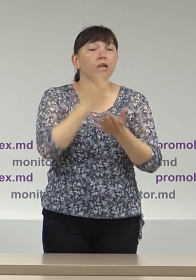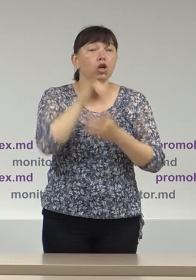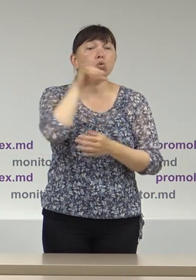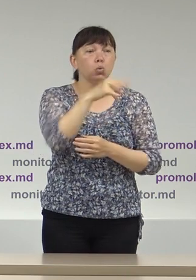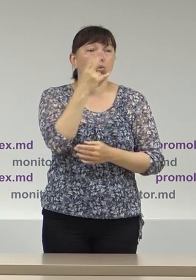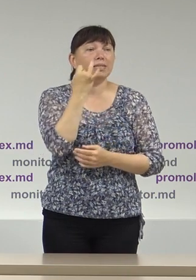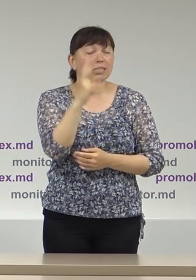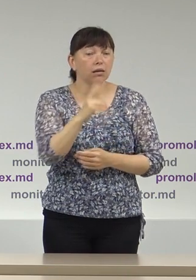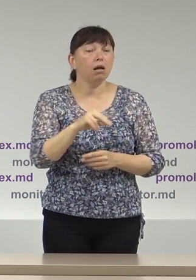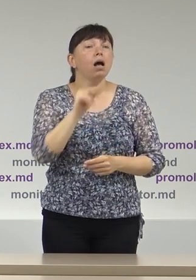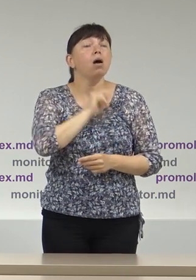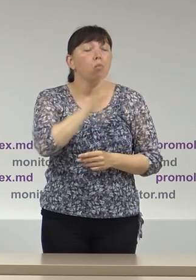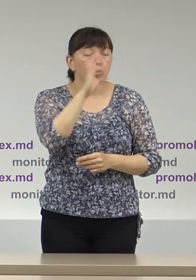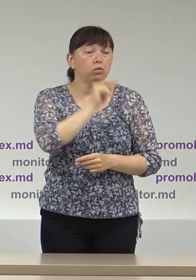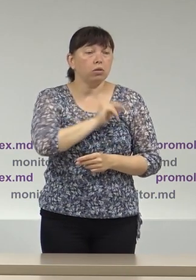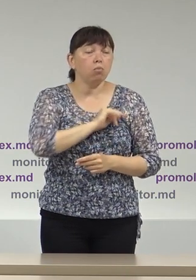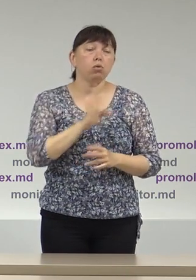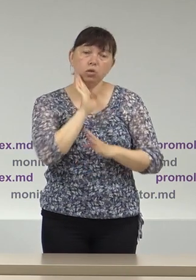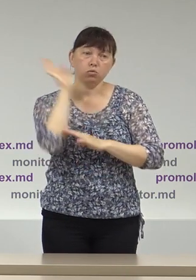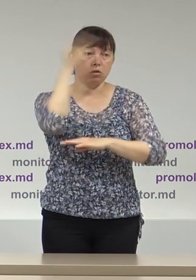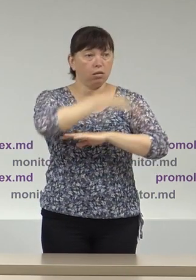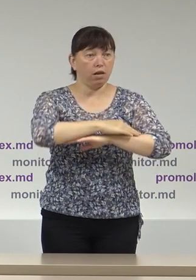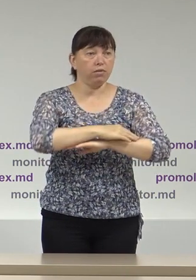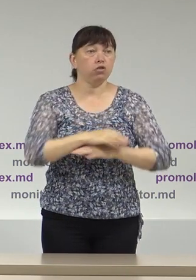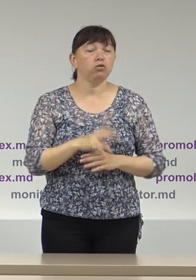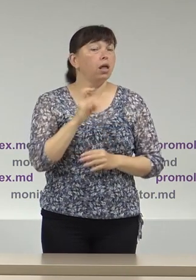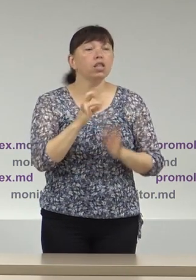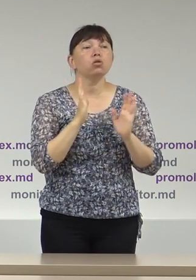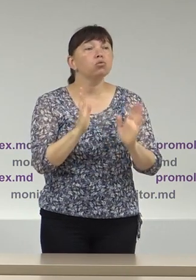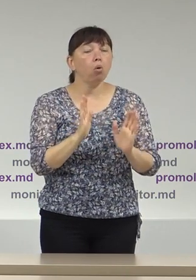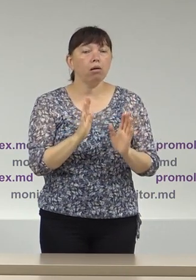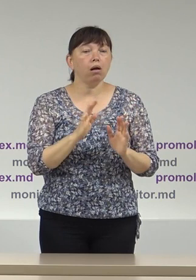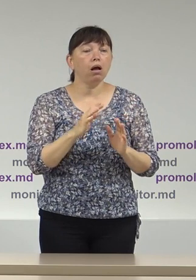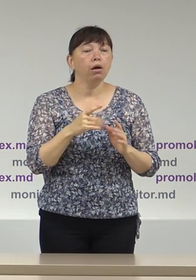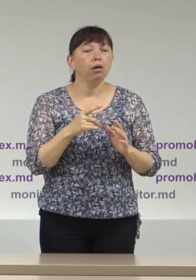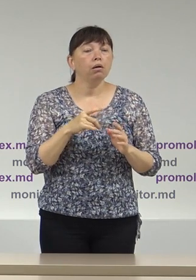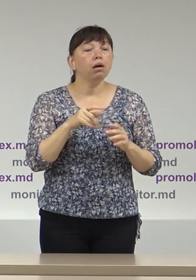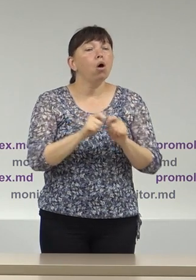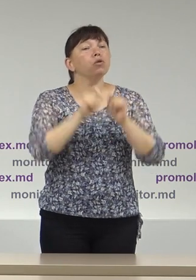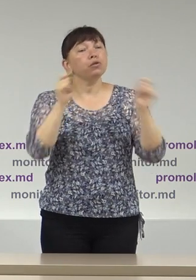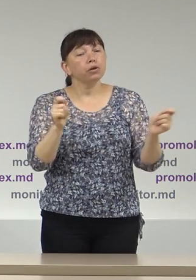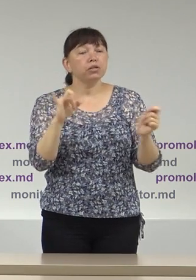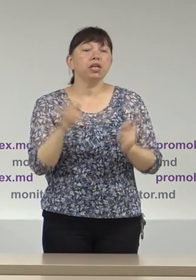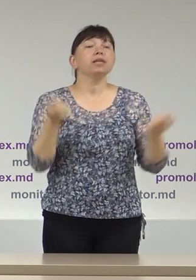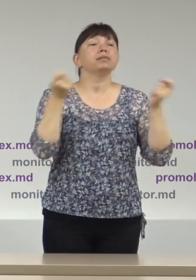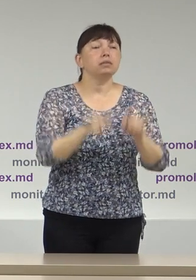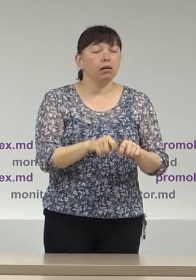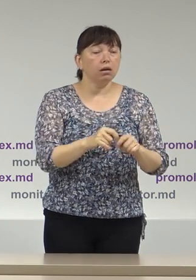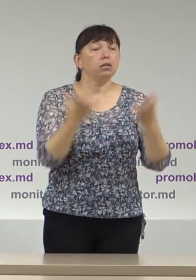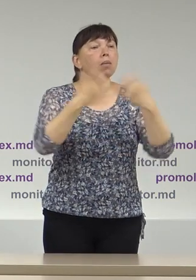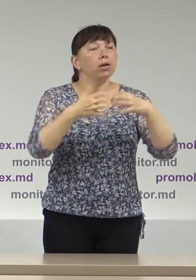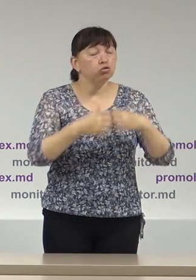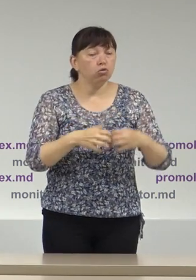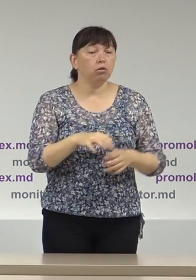CEC va funcționa toată ziua, respectiv nu doar la procedurile de deschidere sexilor de votare și la numărare,